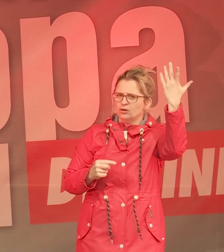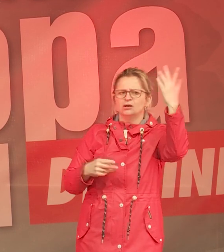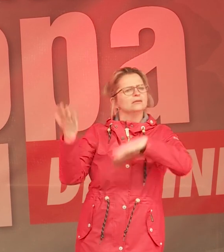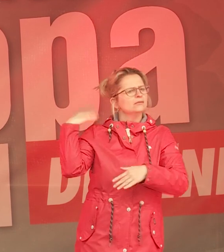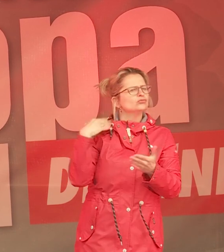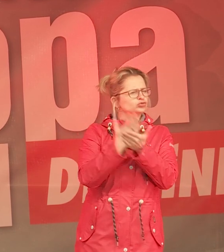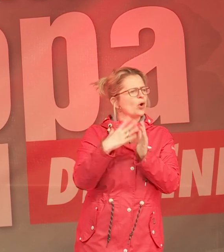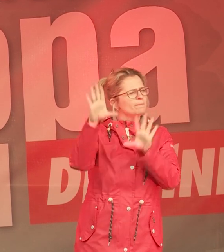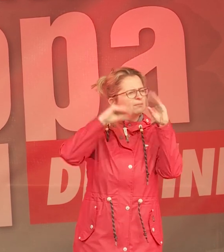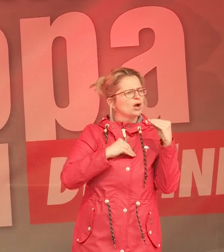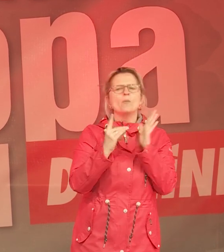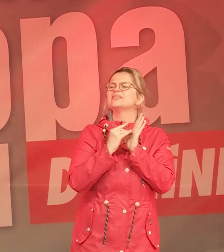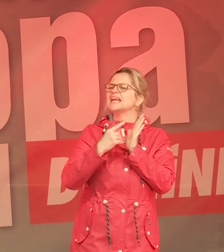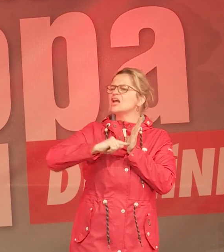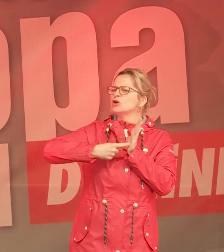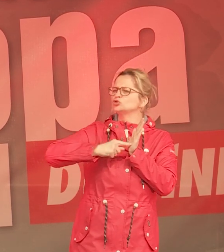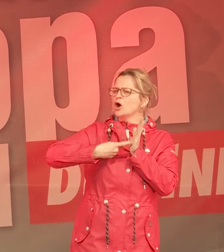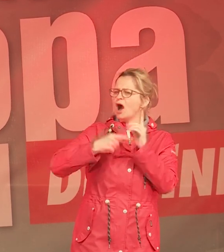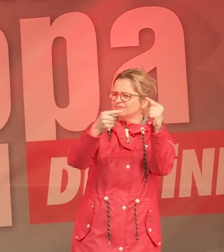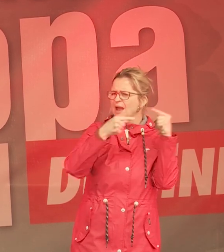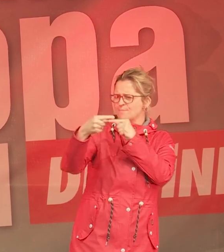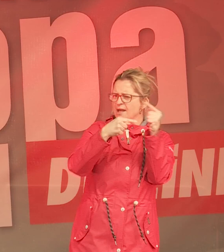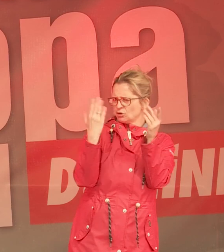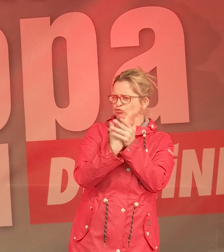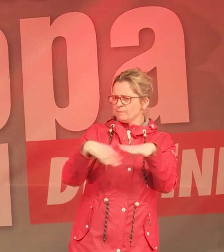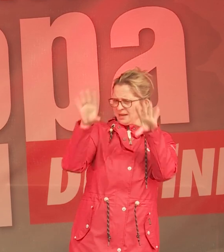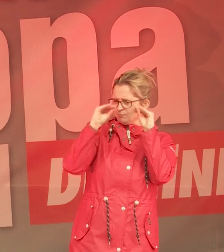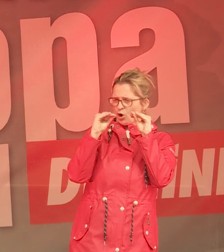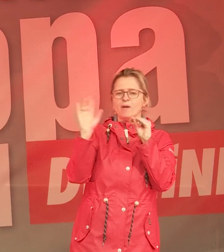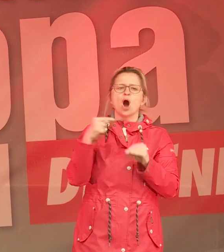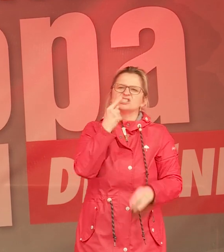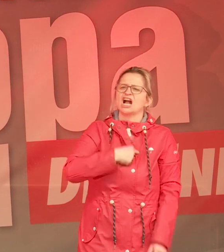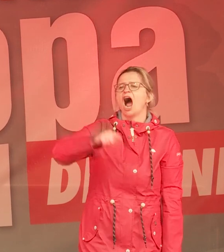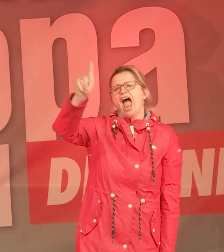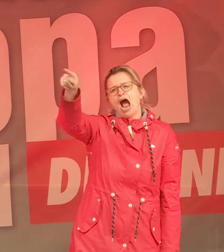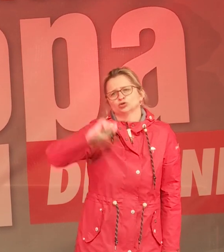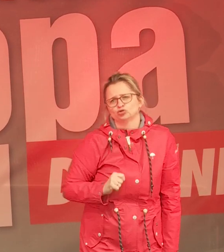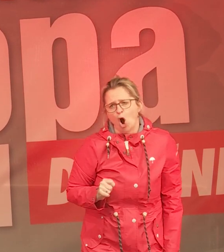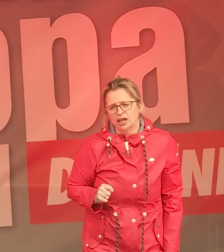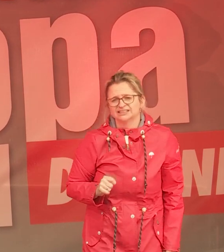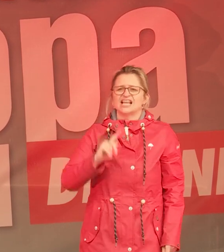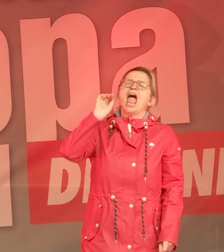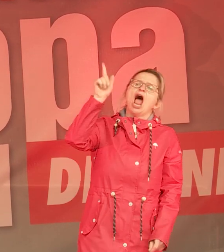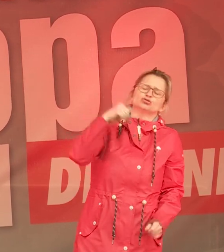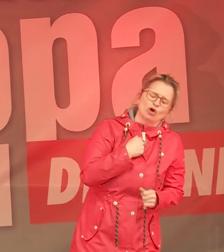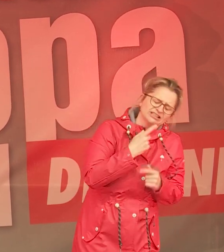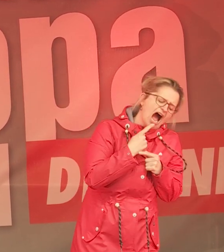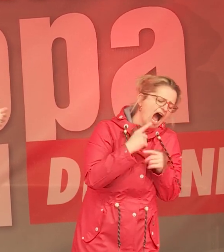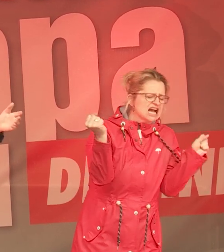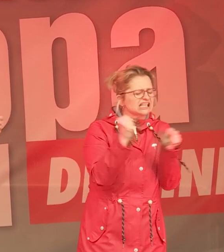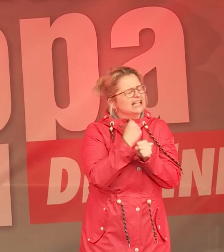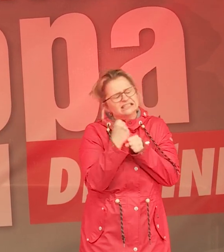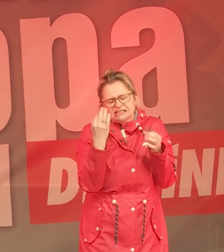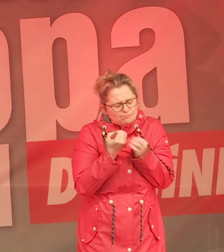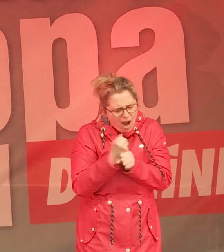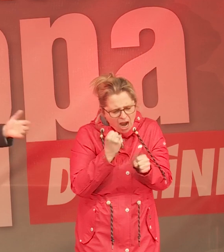Debatte vielleicht über die Digitalsteuer verfolgt. Da wurde auch immer dann von Herrn Scholz gesagt, ja, da können wir ja nichts machen, weil das muss